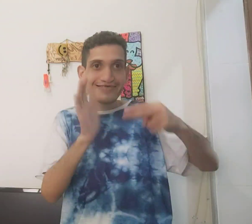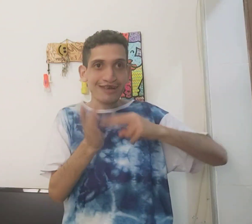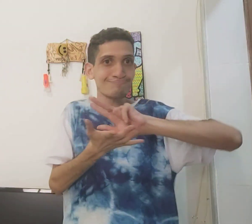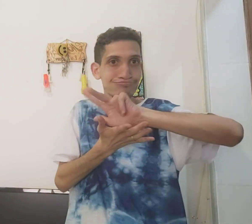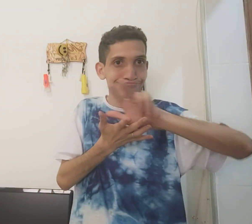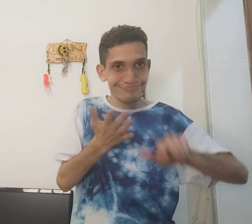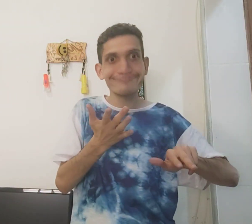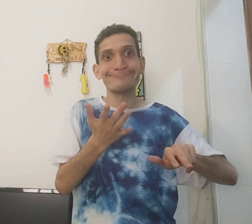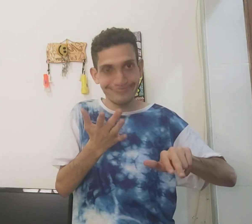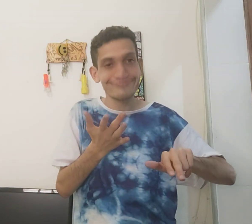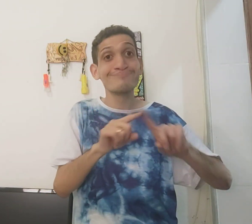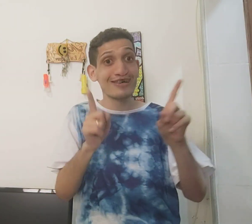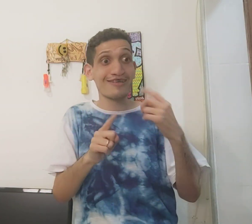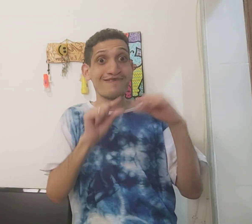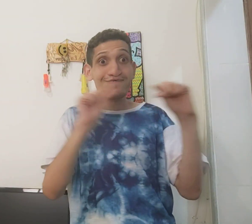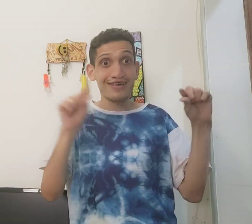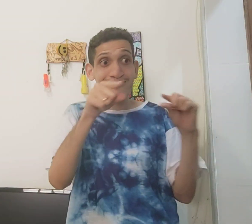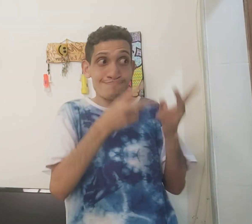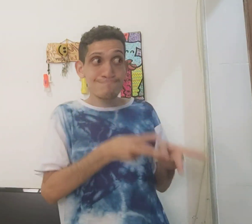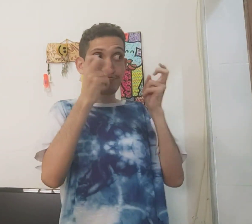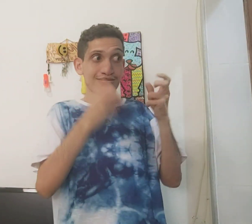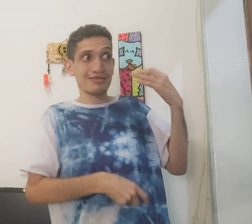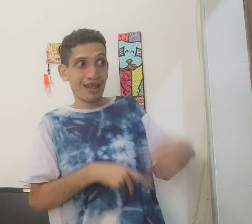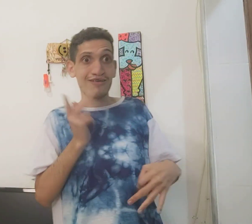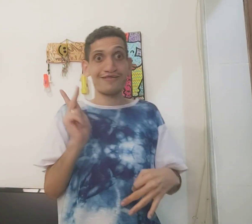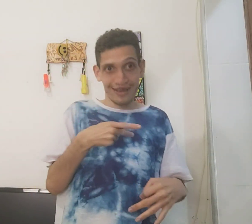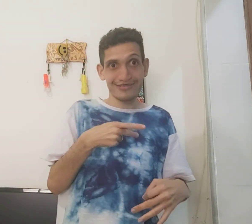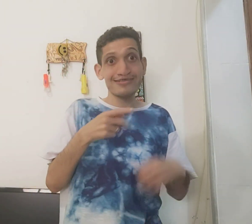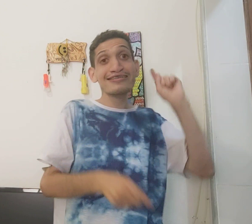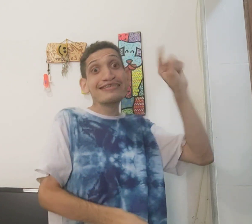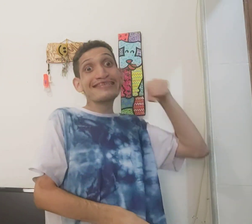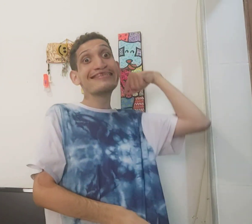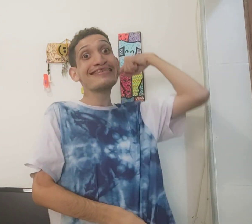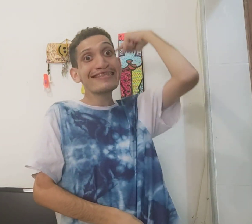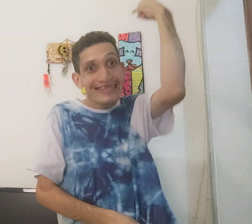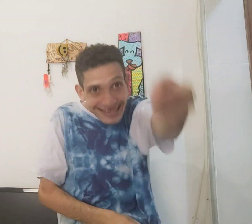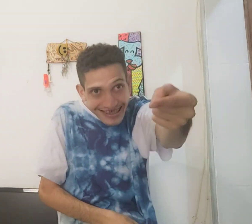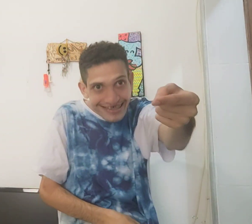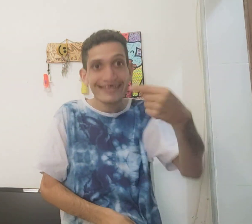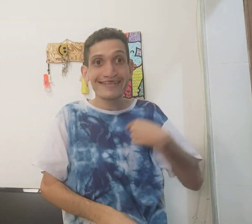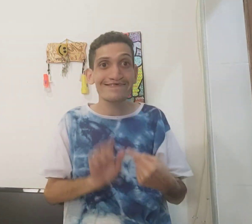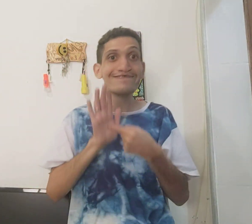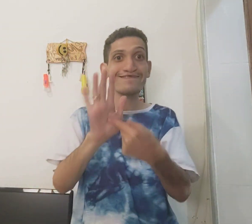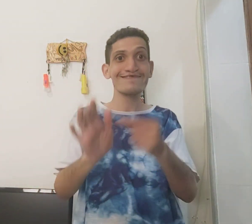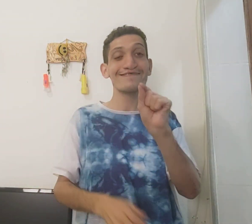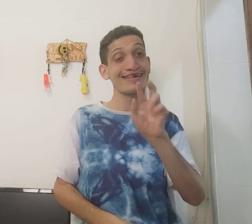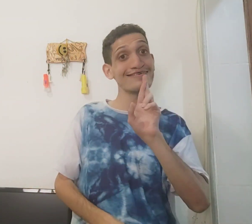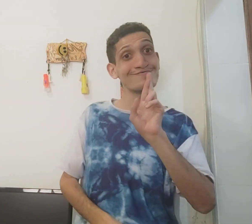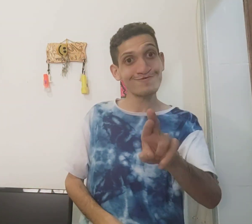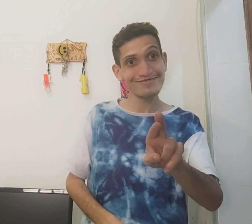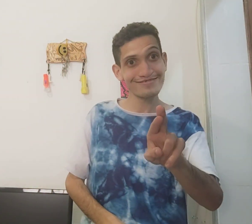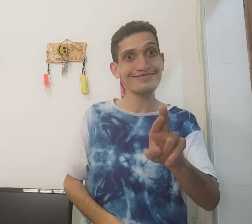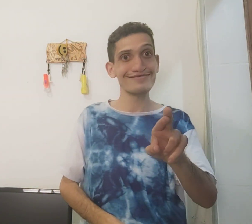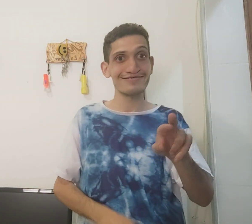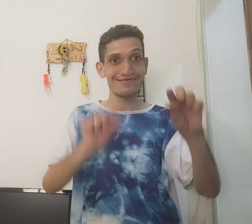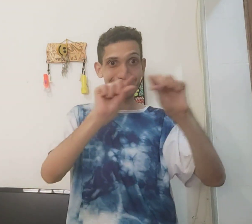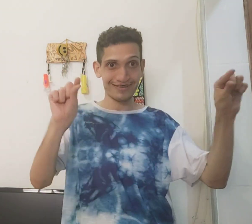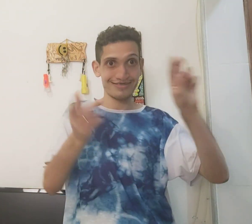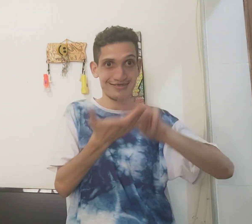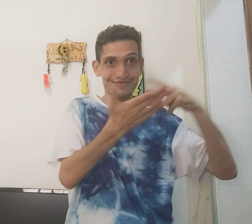contexto se o significado que você colocou é coerente ou não, né? E aí você vai poder, eu vou te mostrar também